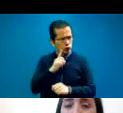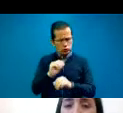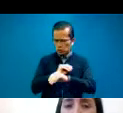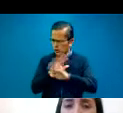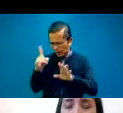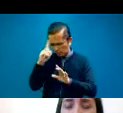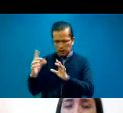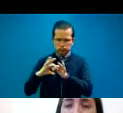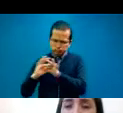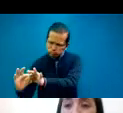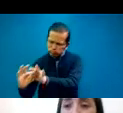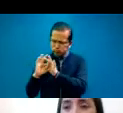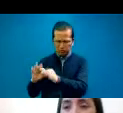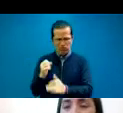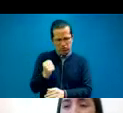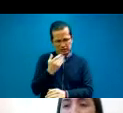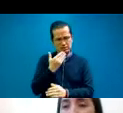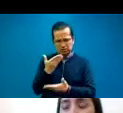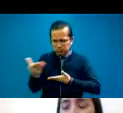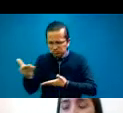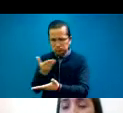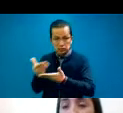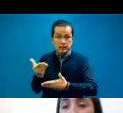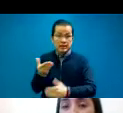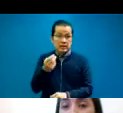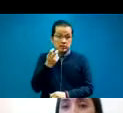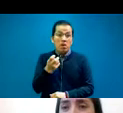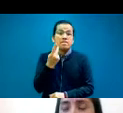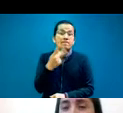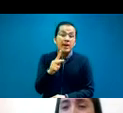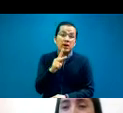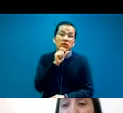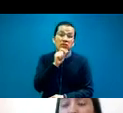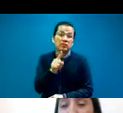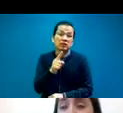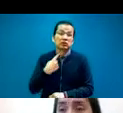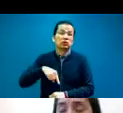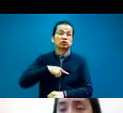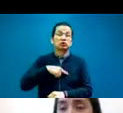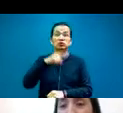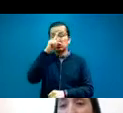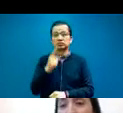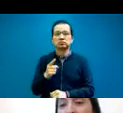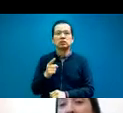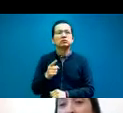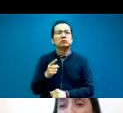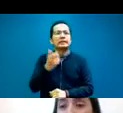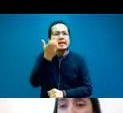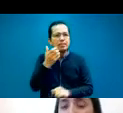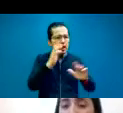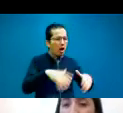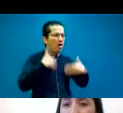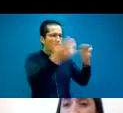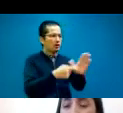vínculo sólido, sino también trabajamos en poder proyectarnos hacia afuera, tener estos